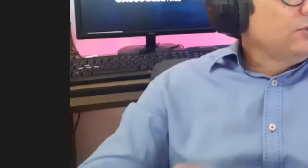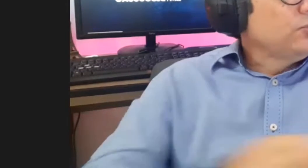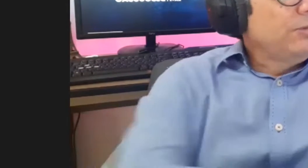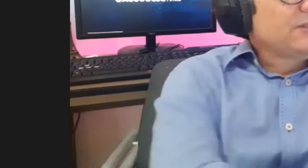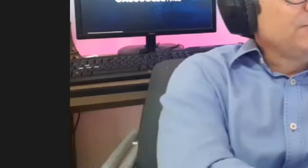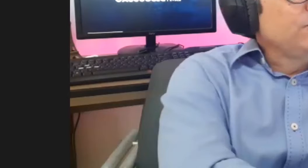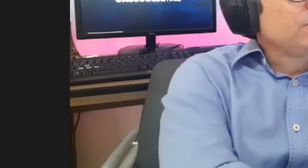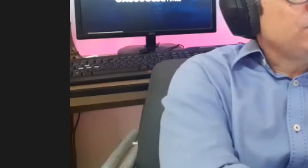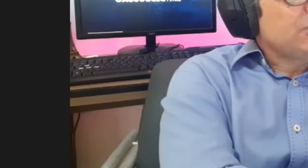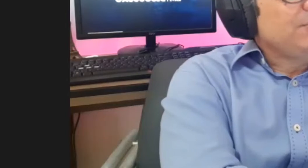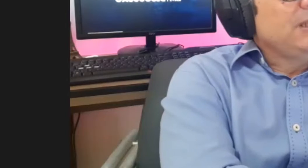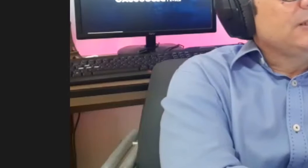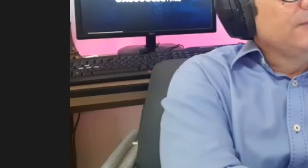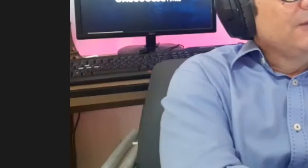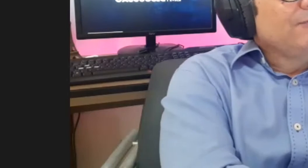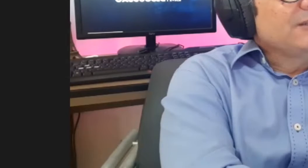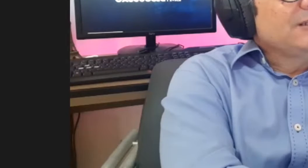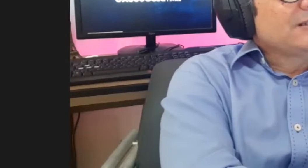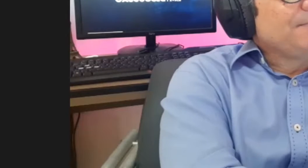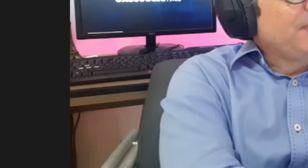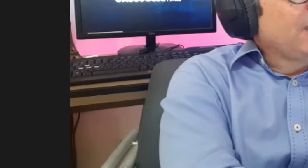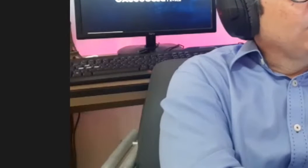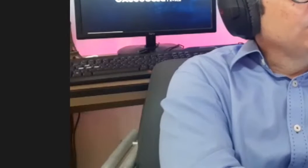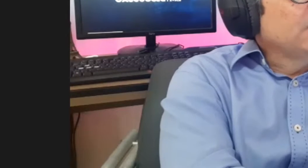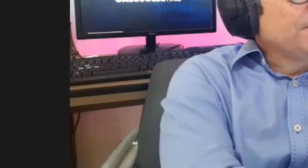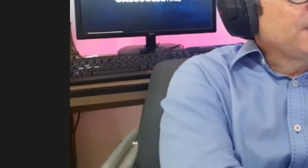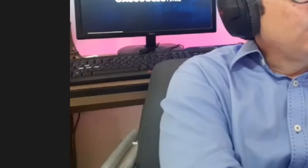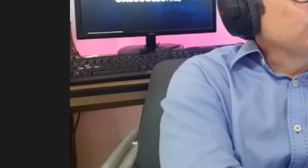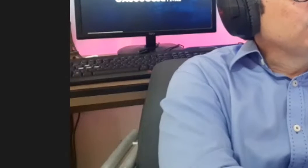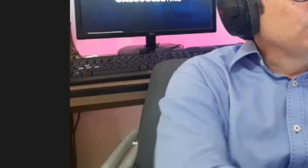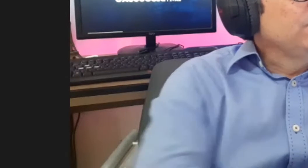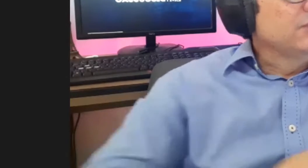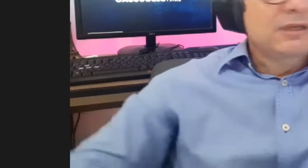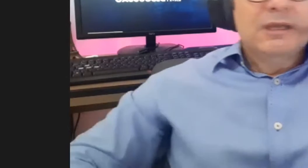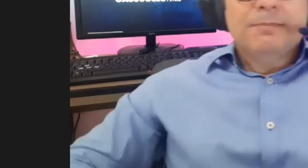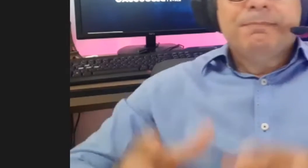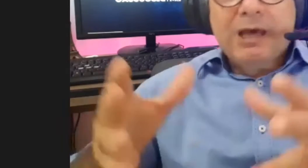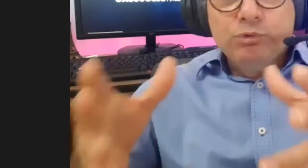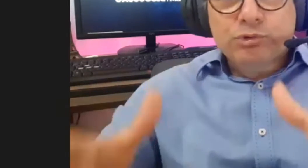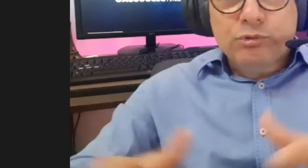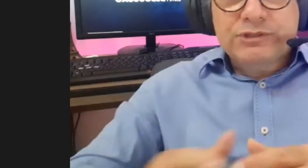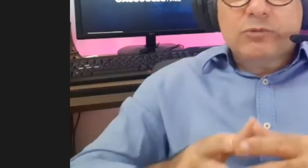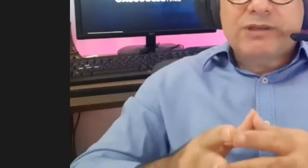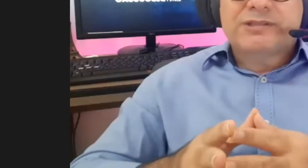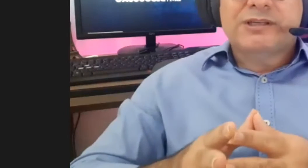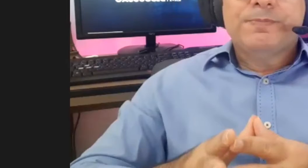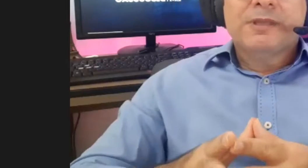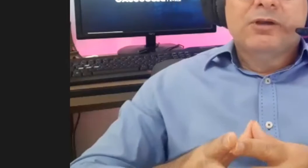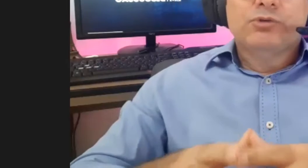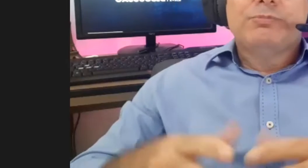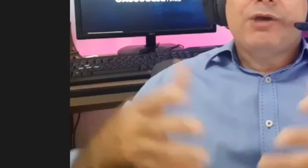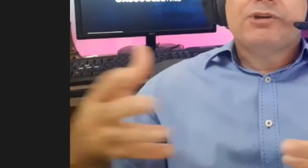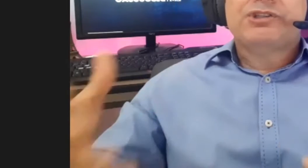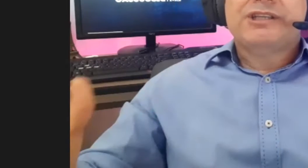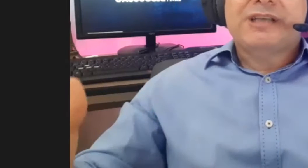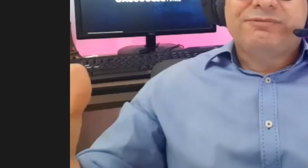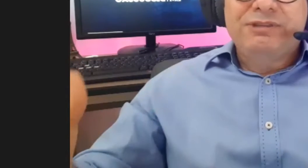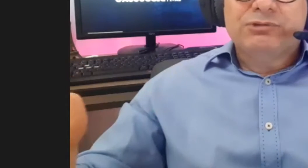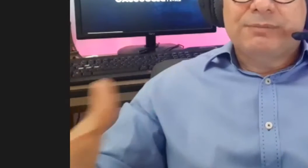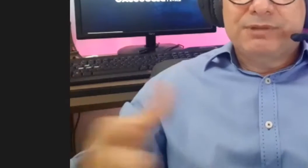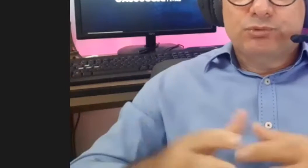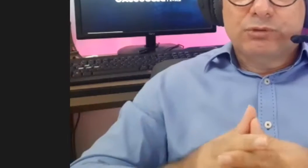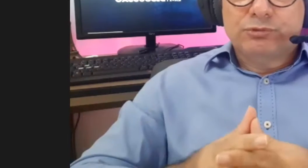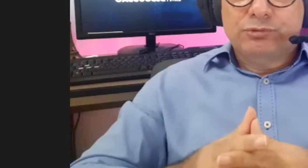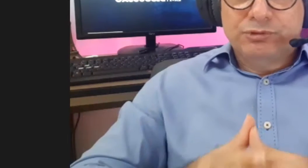e nós começamos justamente fazendo essa pergunta aos dois, para os dois quais são os maiores